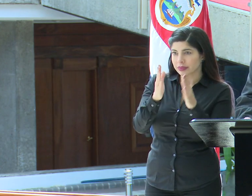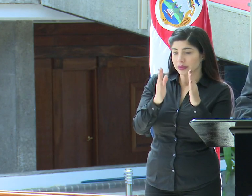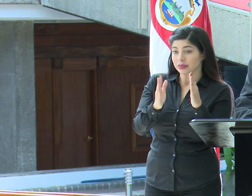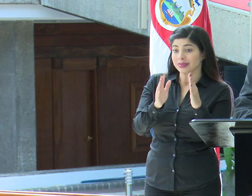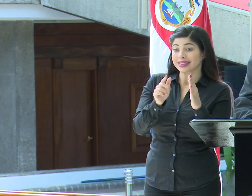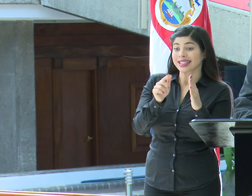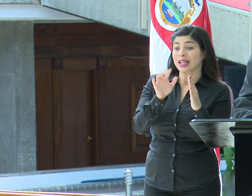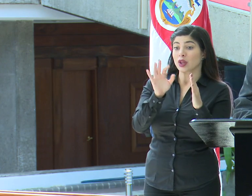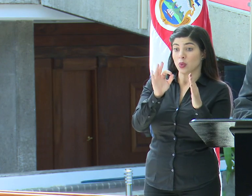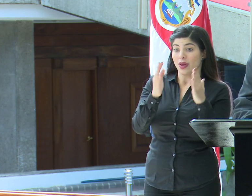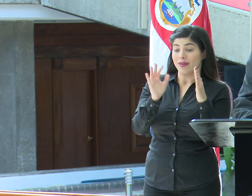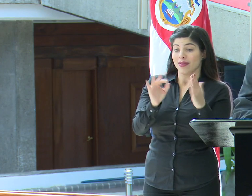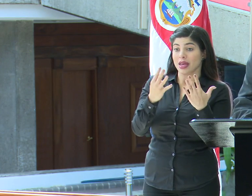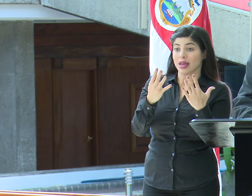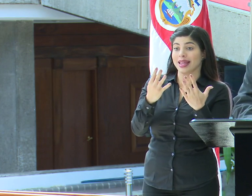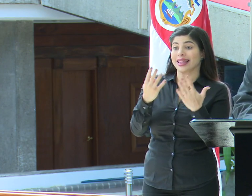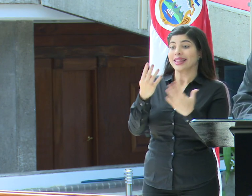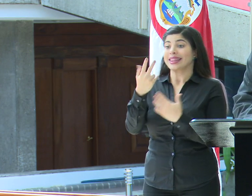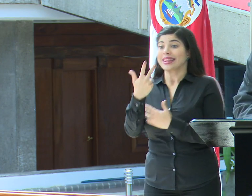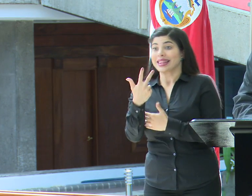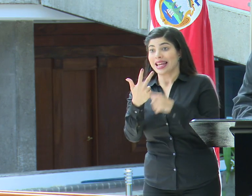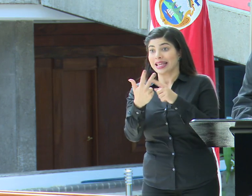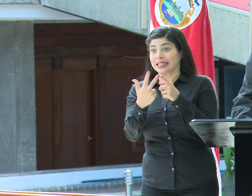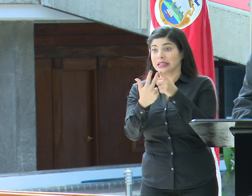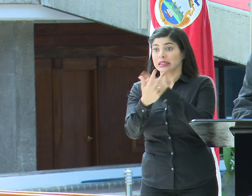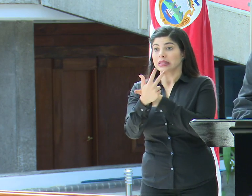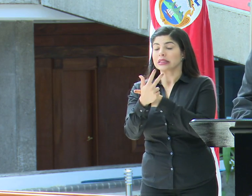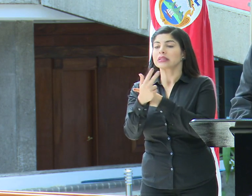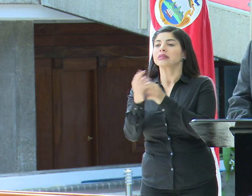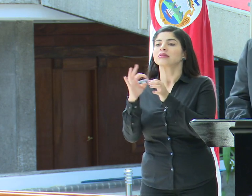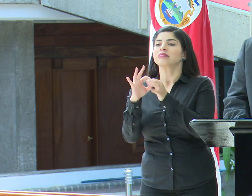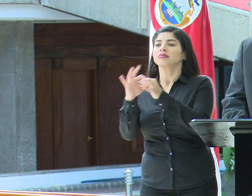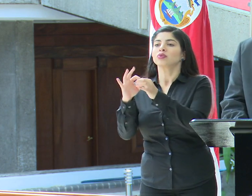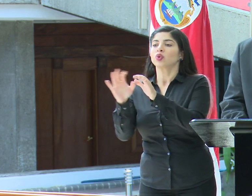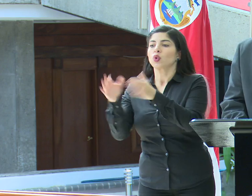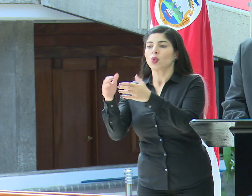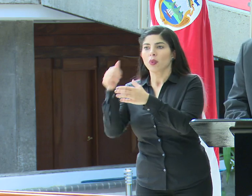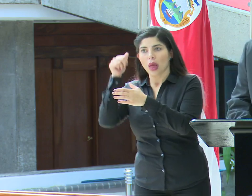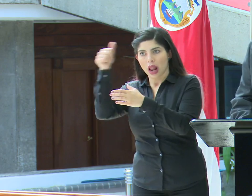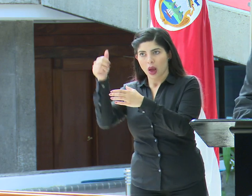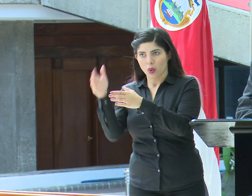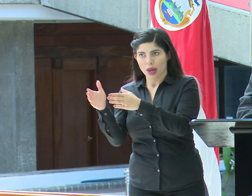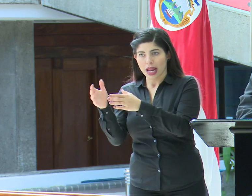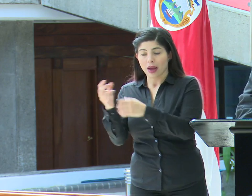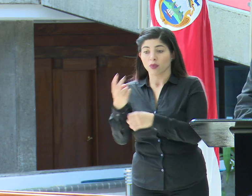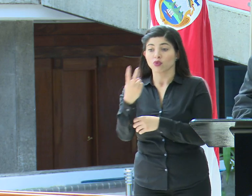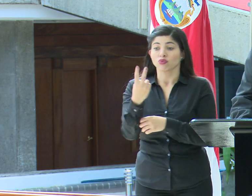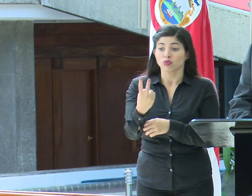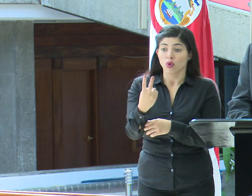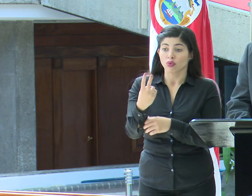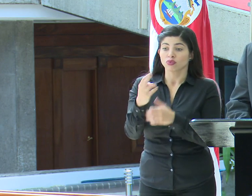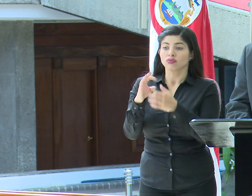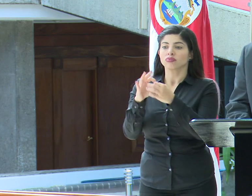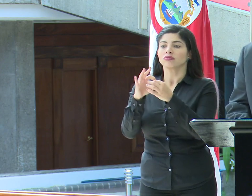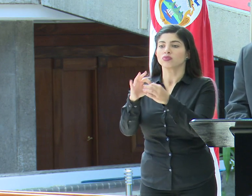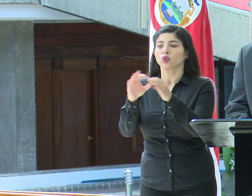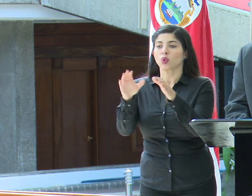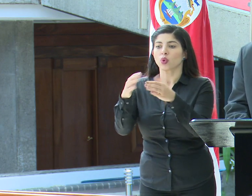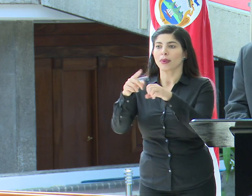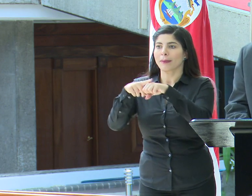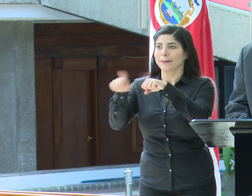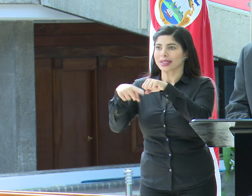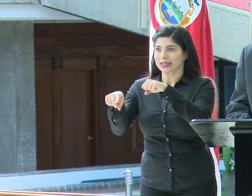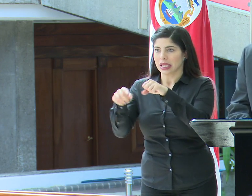tres están asociados al clúster de Alajuela, dos están asociados al clúster de